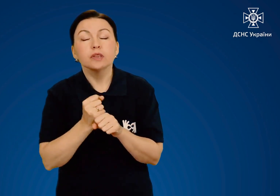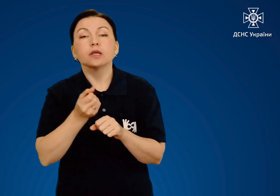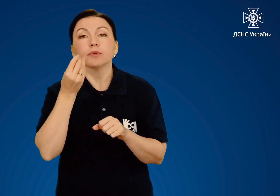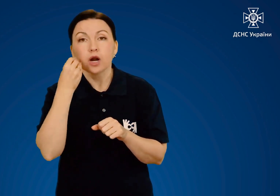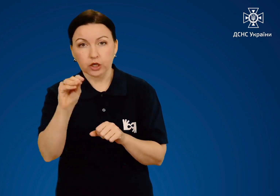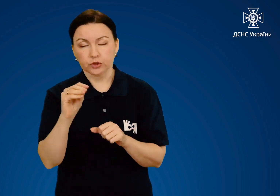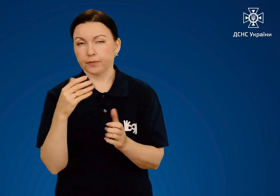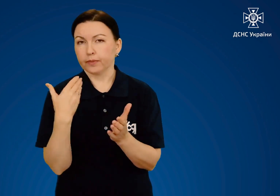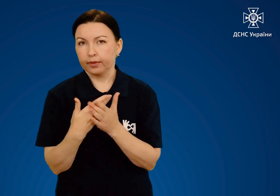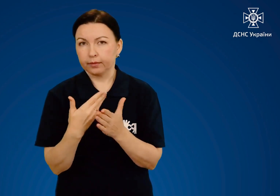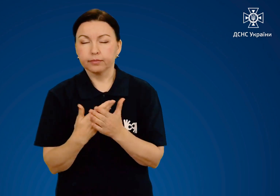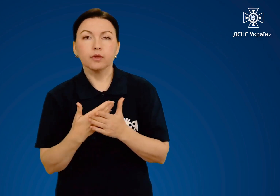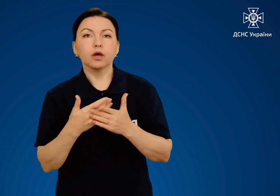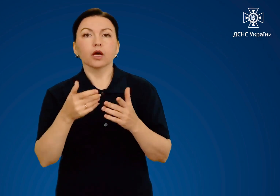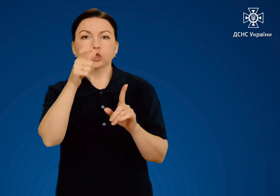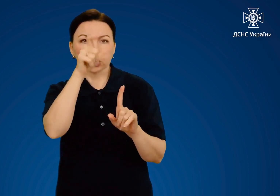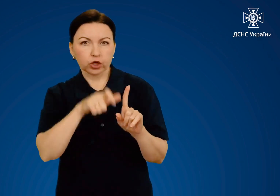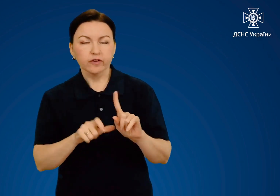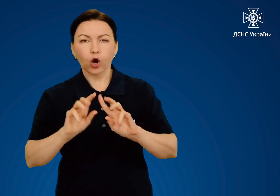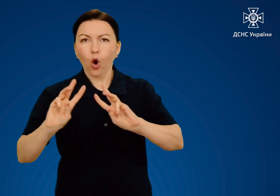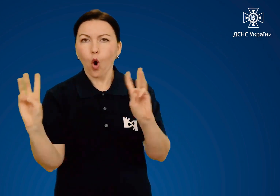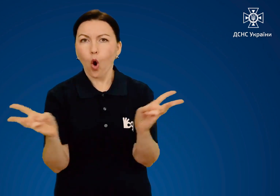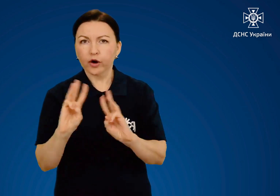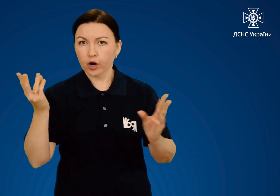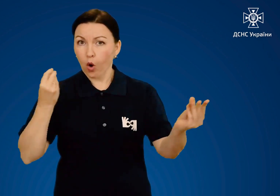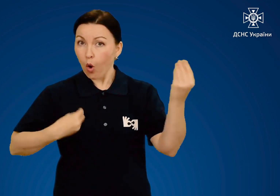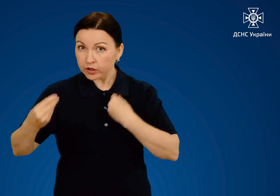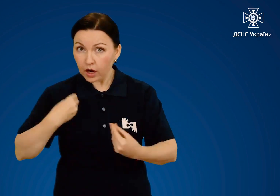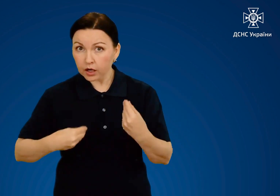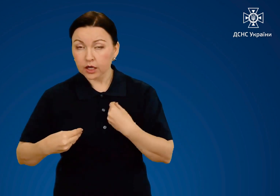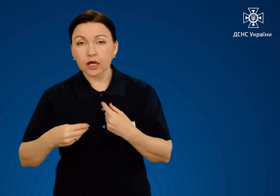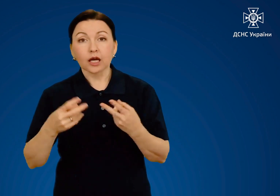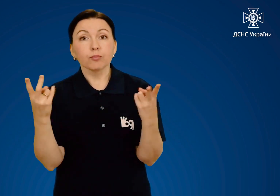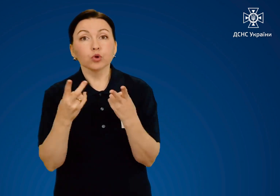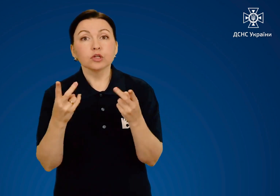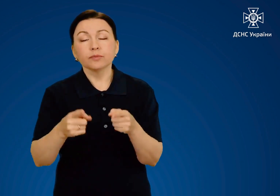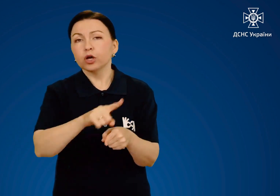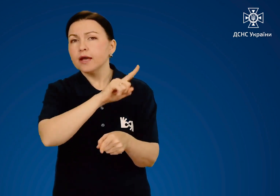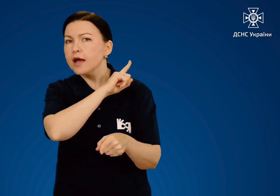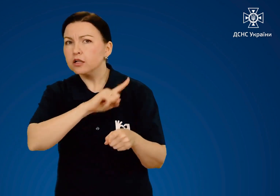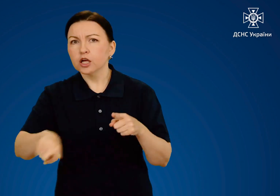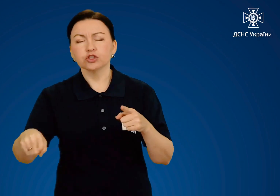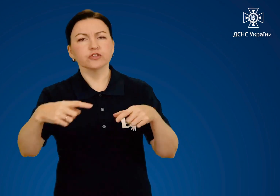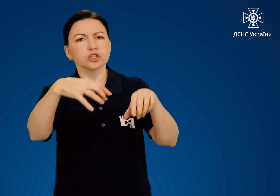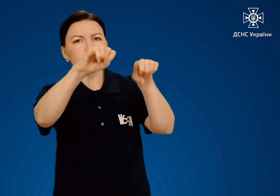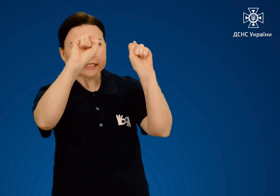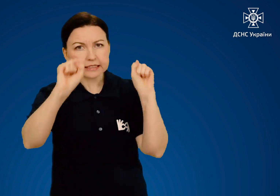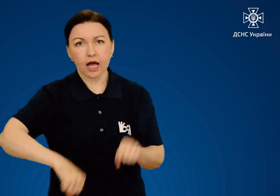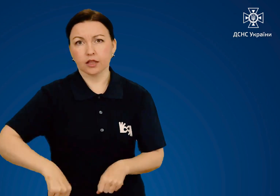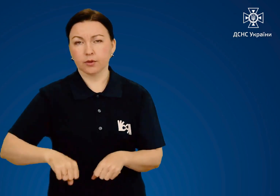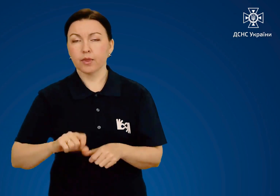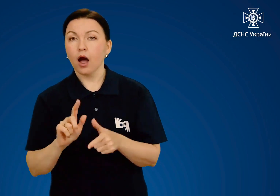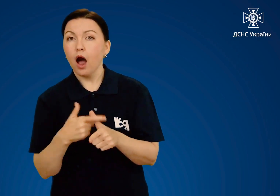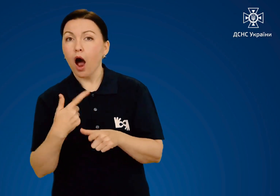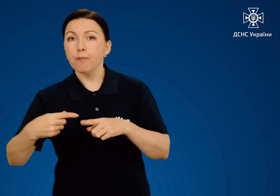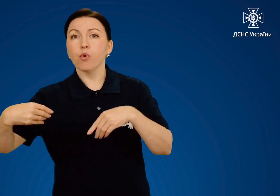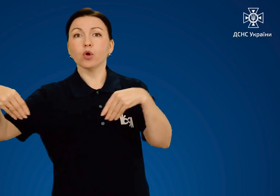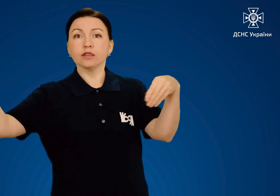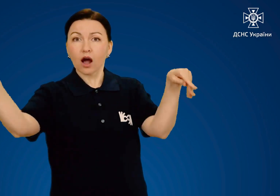краще. Якщо на потерпілому горить одяг, потрібно його якнайшвидше зняти або